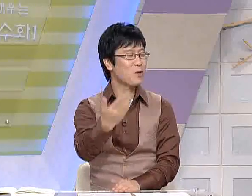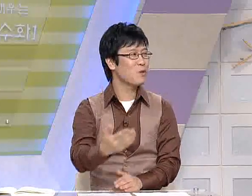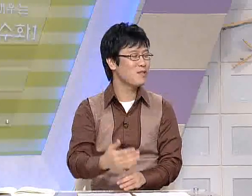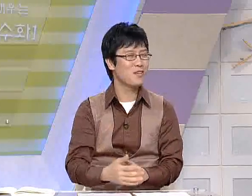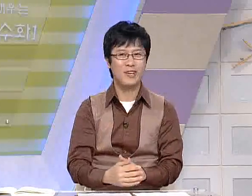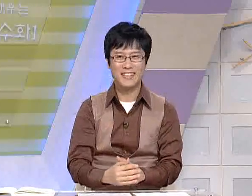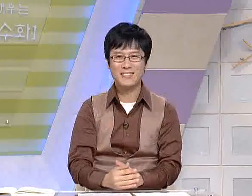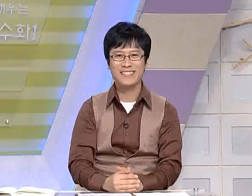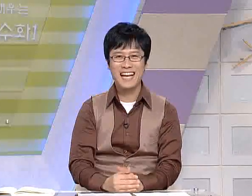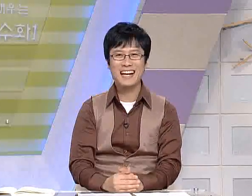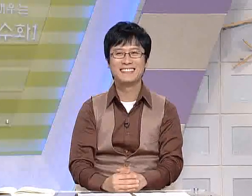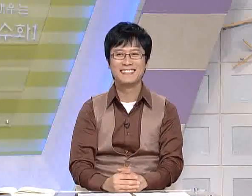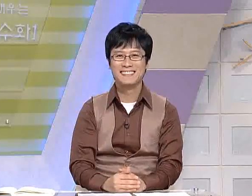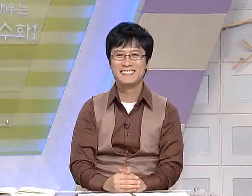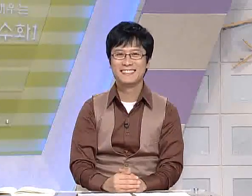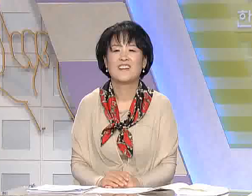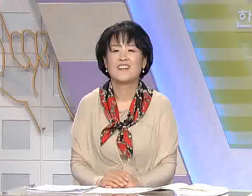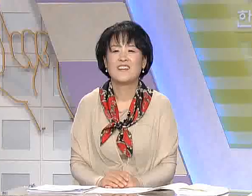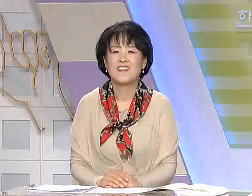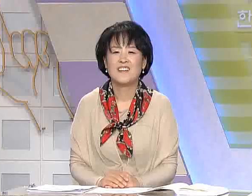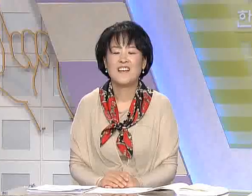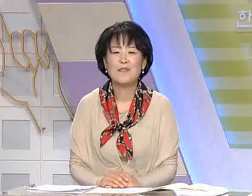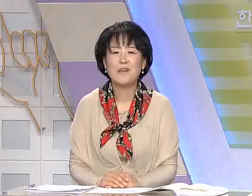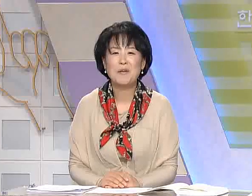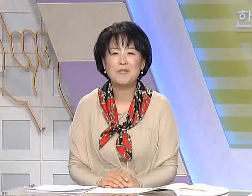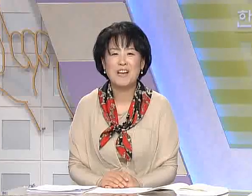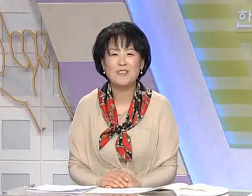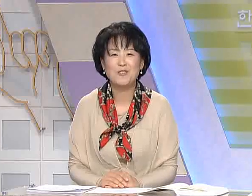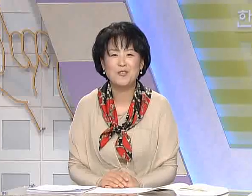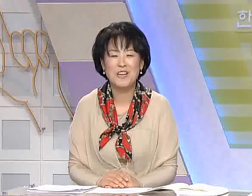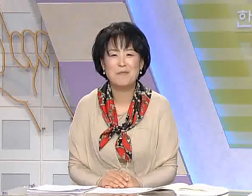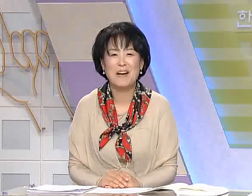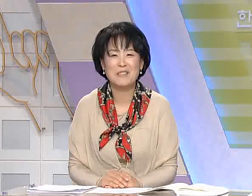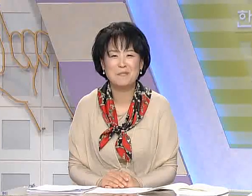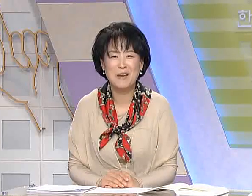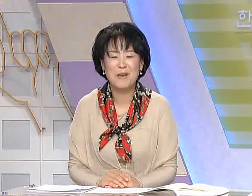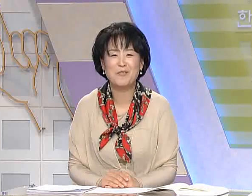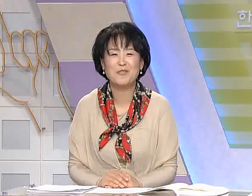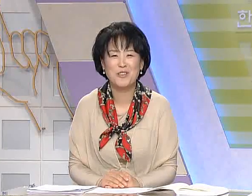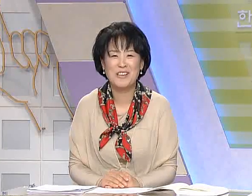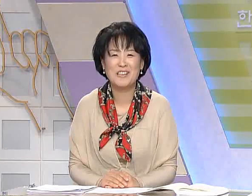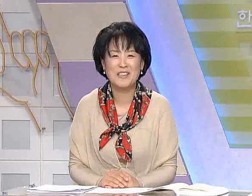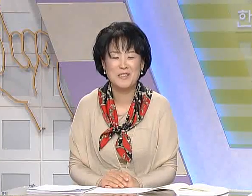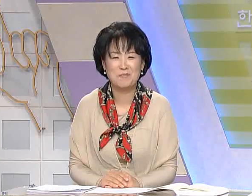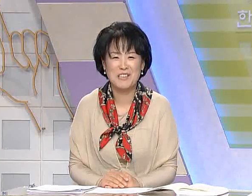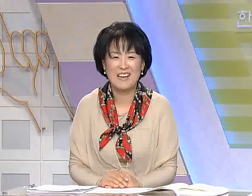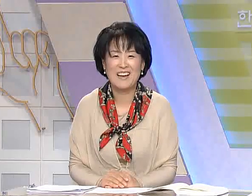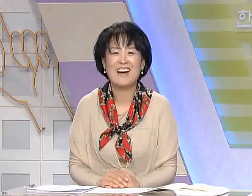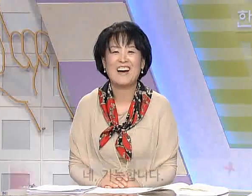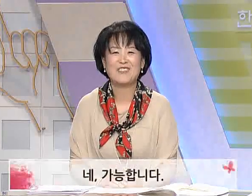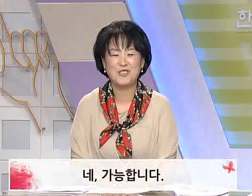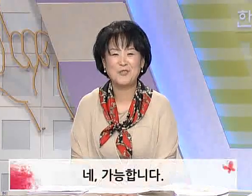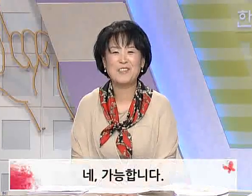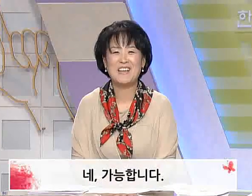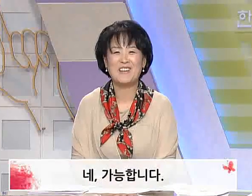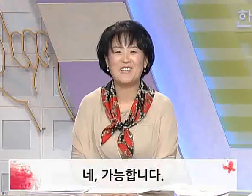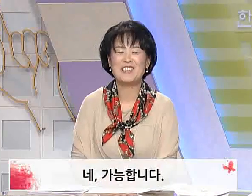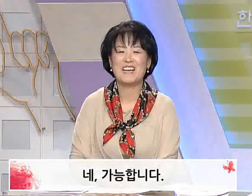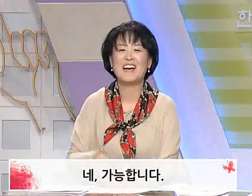물어보시면 되겠습니다. 네. 함께 배우는 한국 수화를 마지막 배우는 수화가 되겠습니다. 아주 쉽네요. 자.